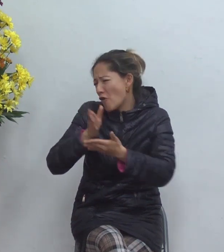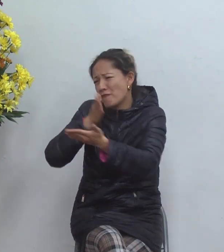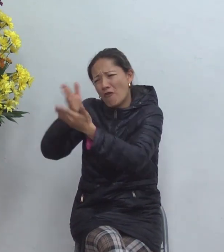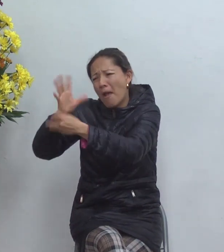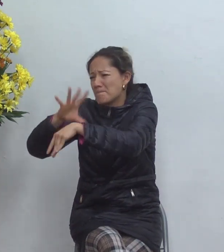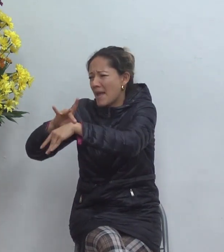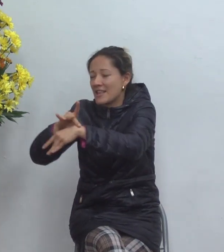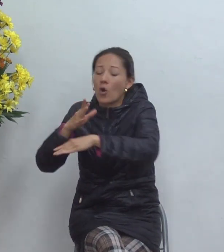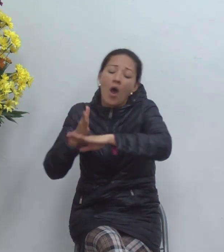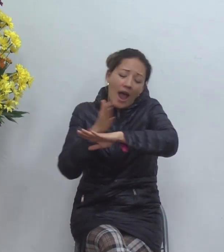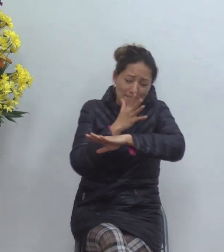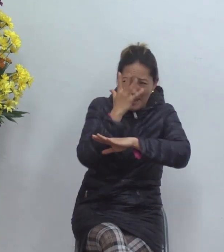sano porque me da pena